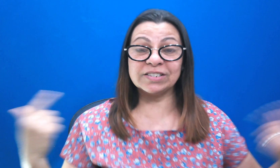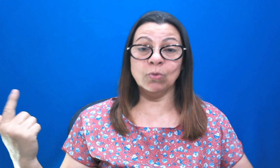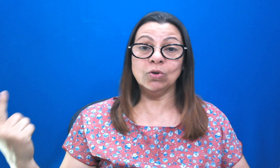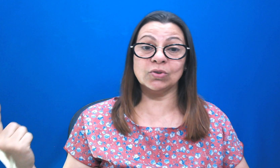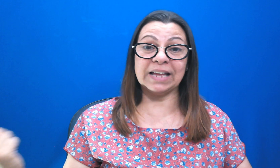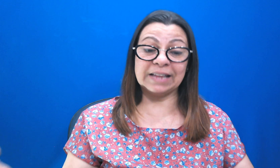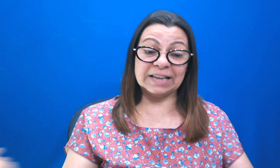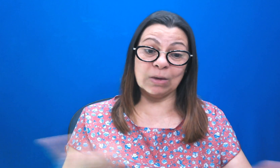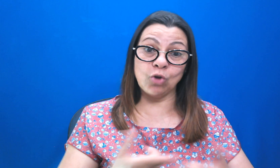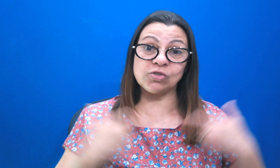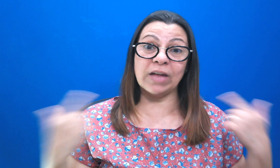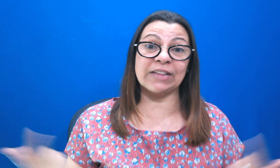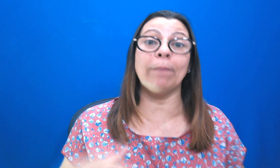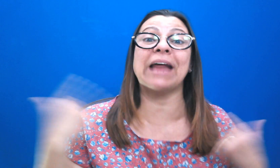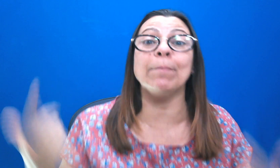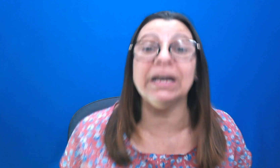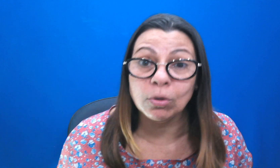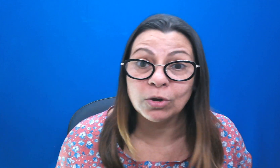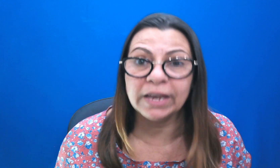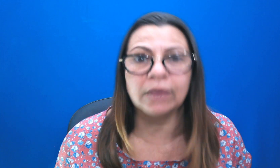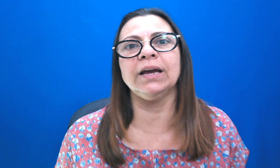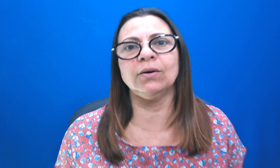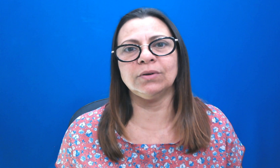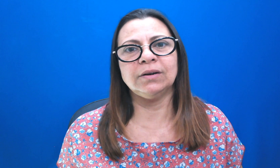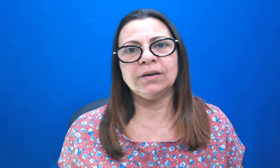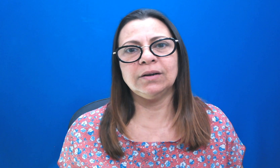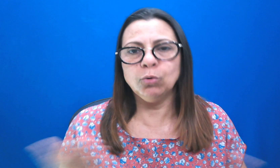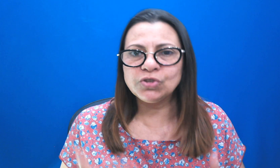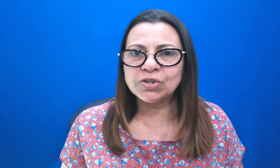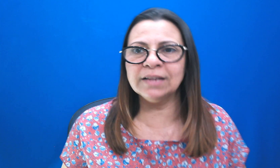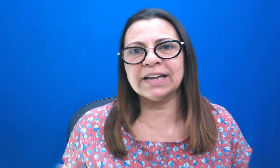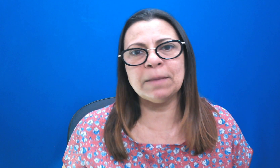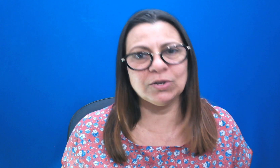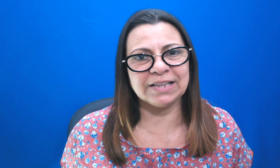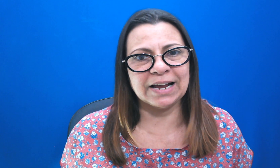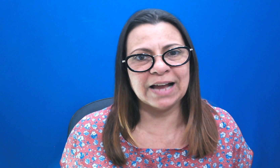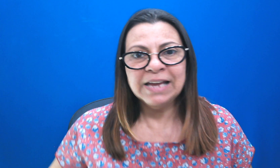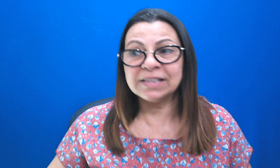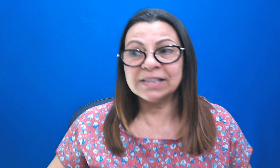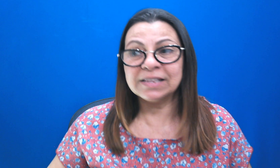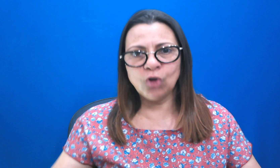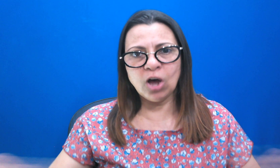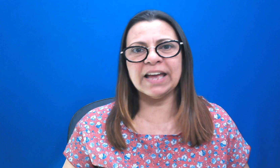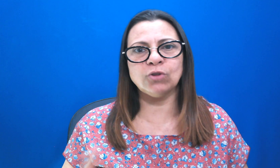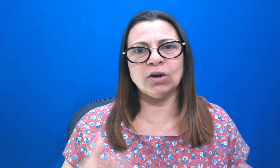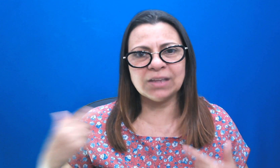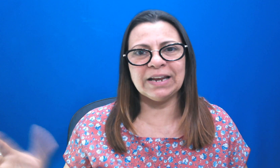estão... Satanás está ao nosso de redor, abramando como o quê? Como leão. Buscando a quem possa tragar. Então, se ao nosso de redor estão ali